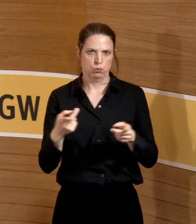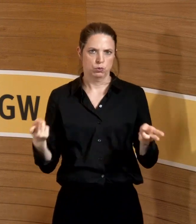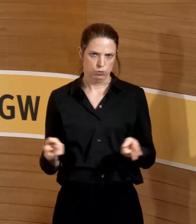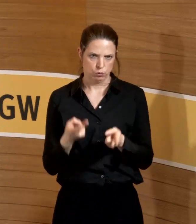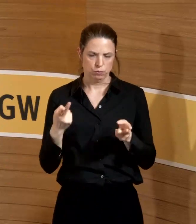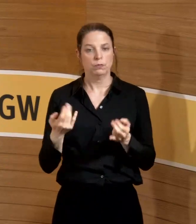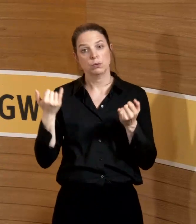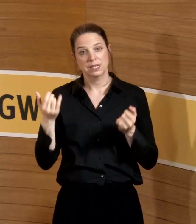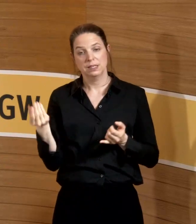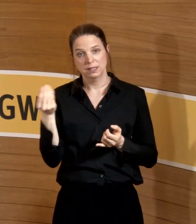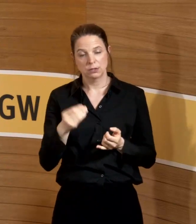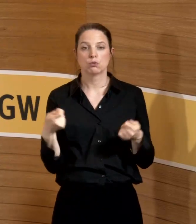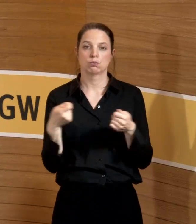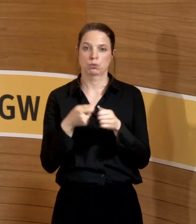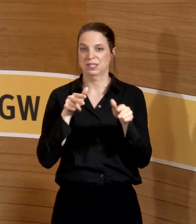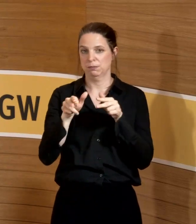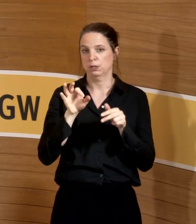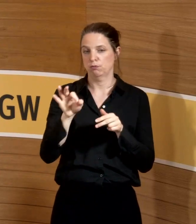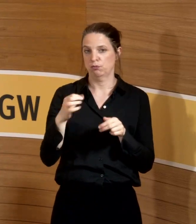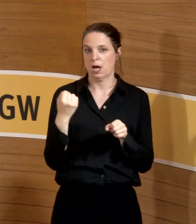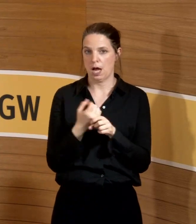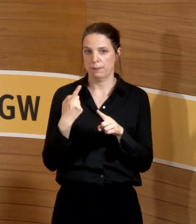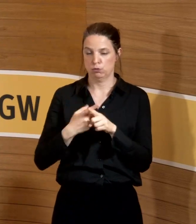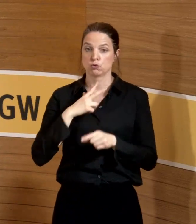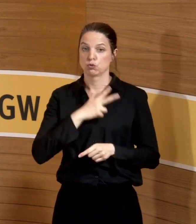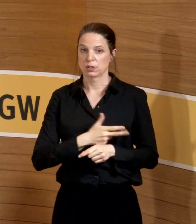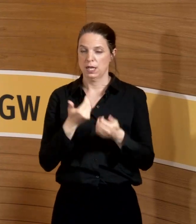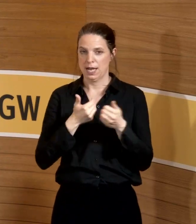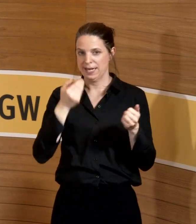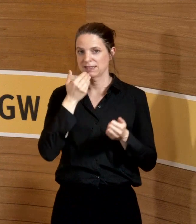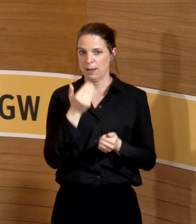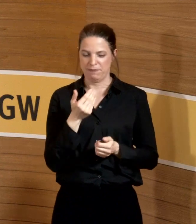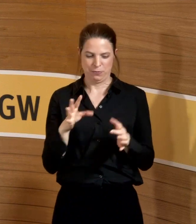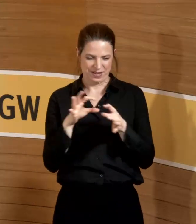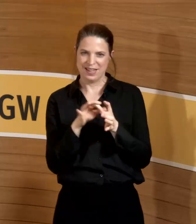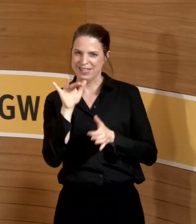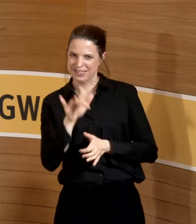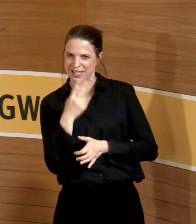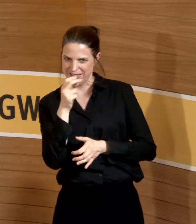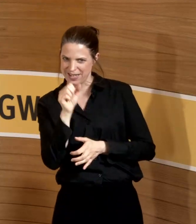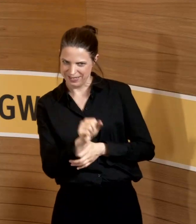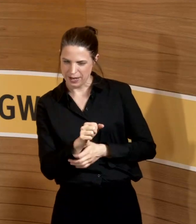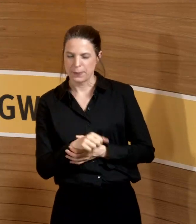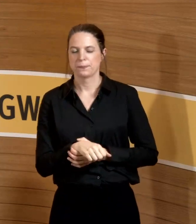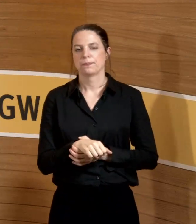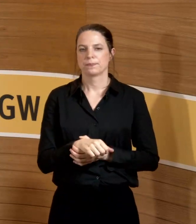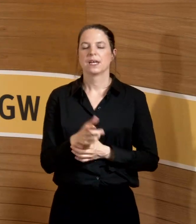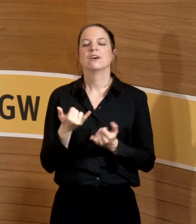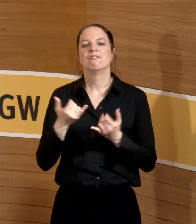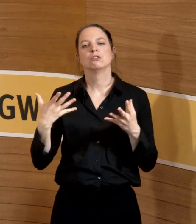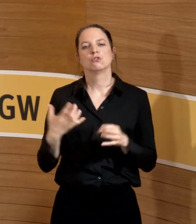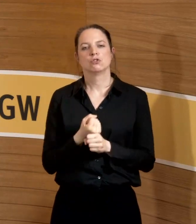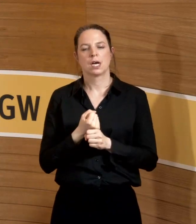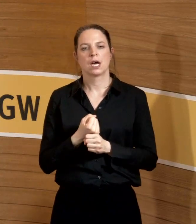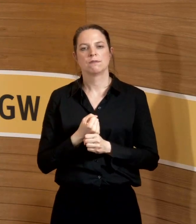Empfehlung des Bundesministeriums für Arbeit und Soziales. Der Link ist da eingebaut. Das können Sie sich suchen zur Vermeidung